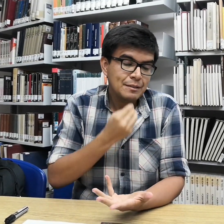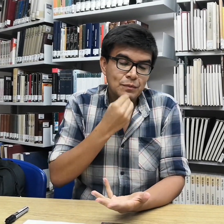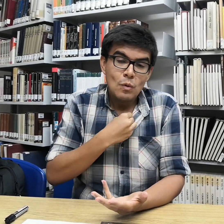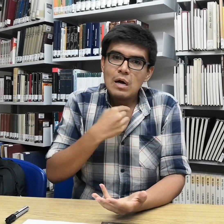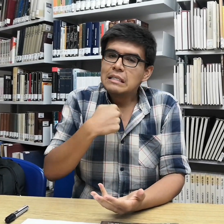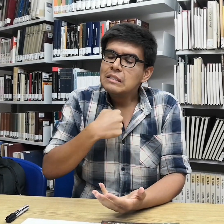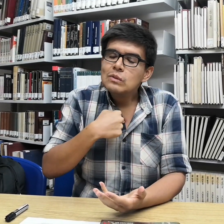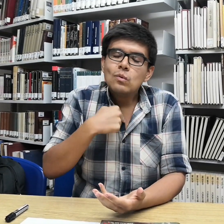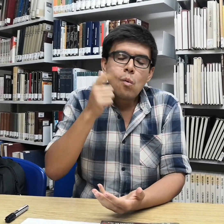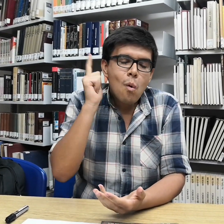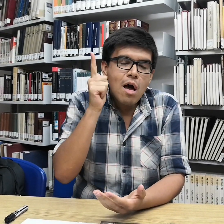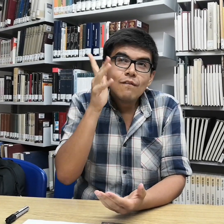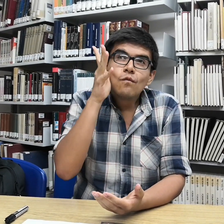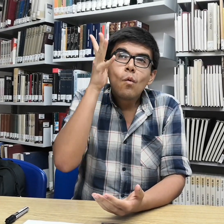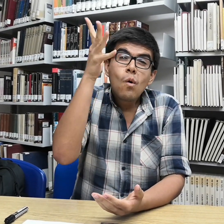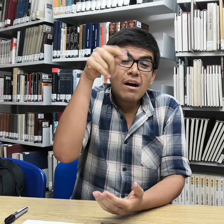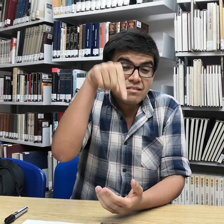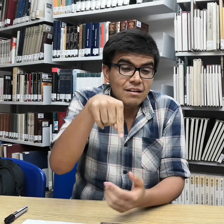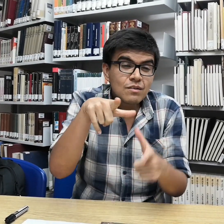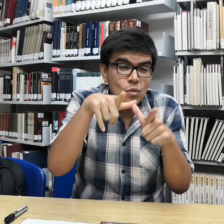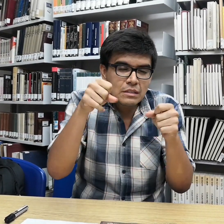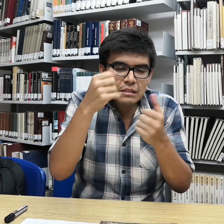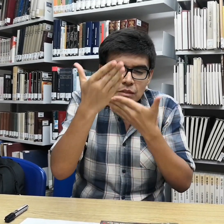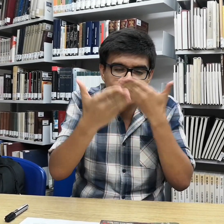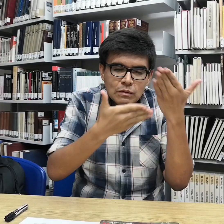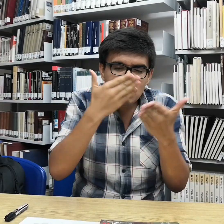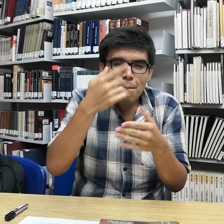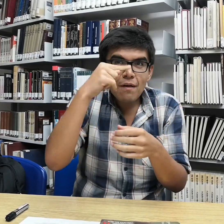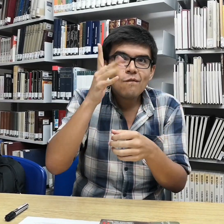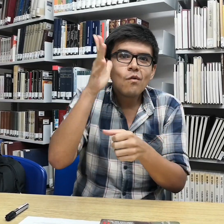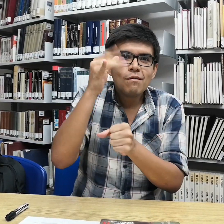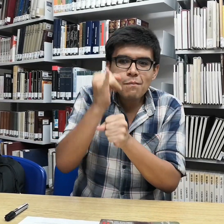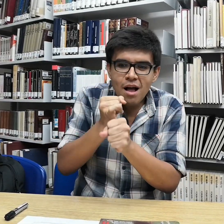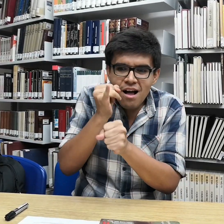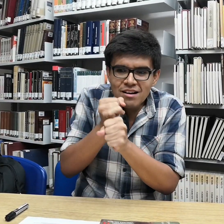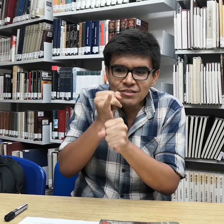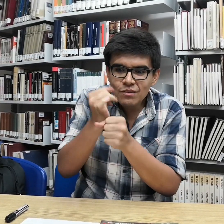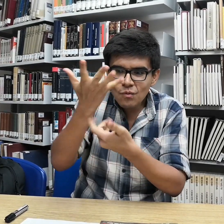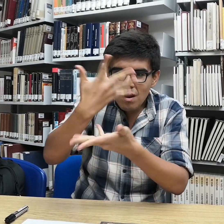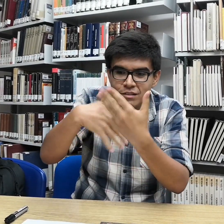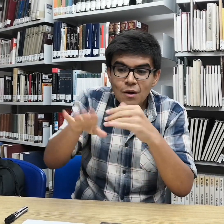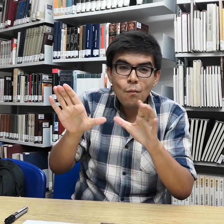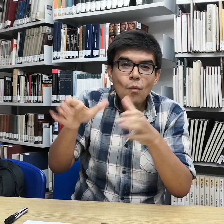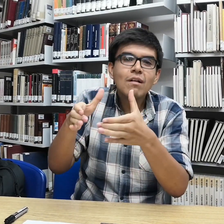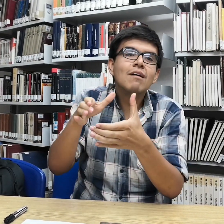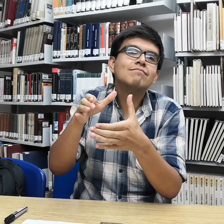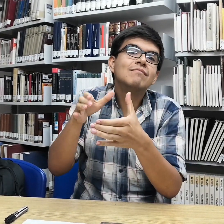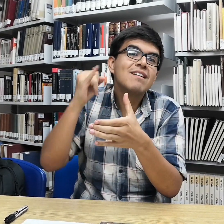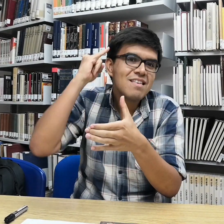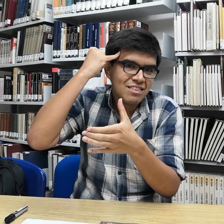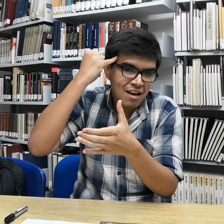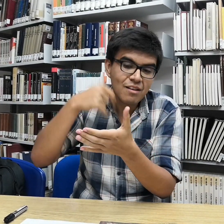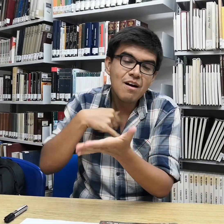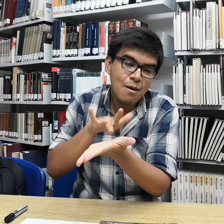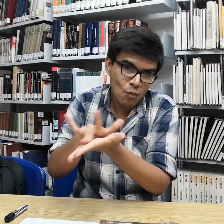siento un poco triste en ese sentido. Pero ojalá en un futuro pueda investigar un poco más sobre